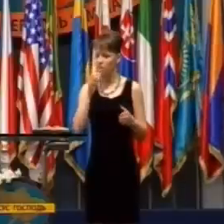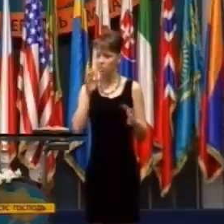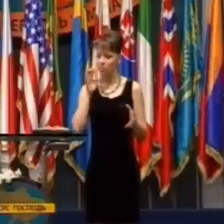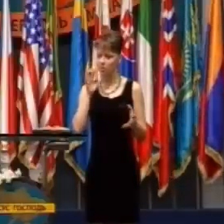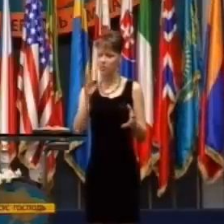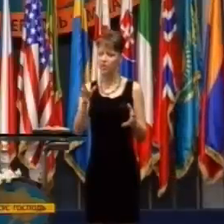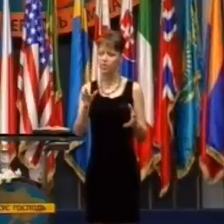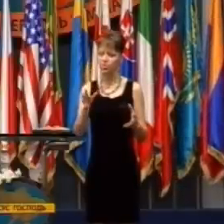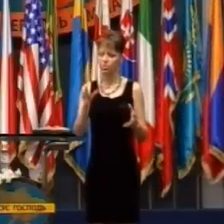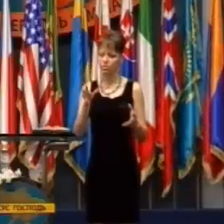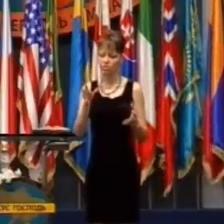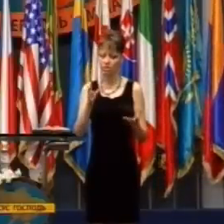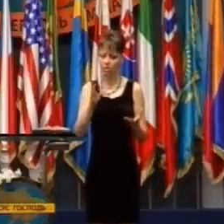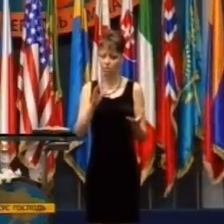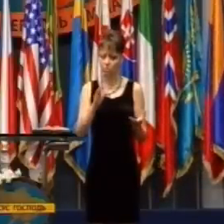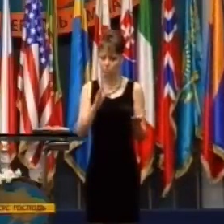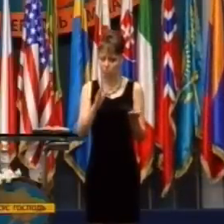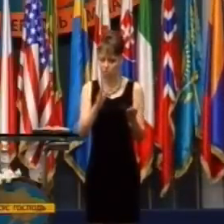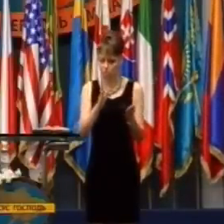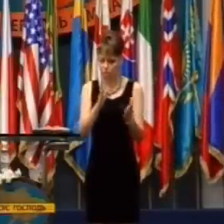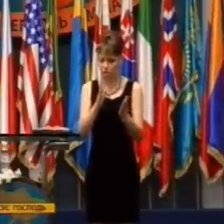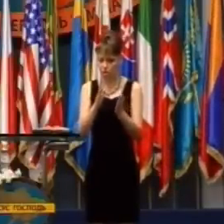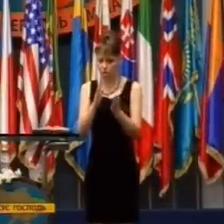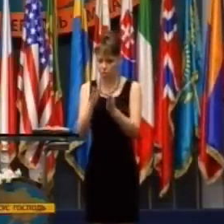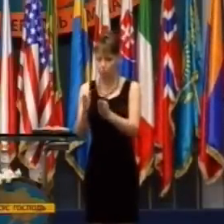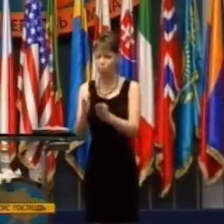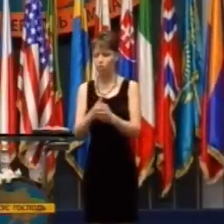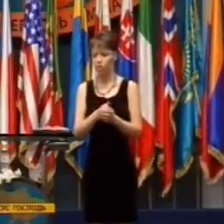Okolo polnoci nabúrala s autom.